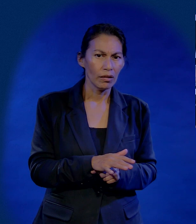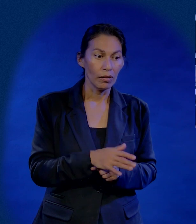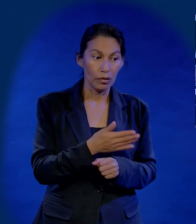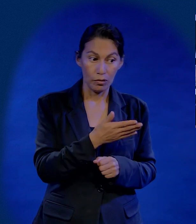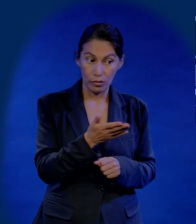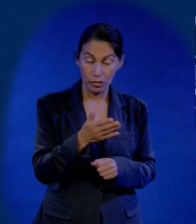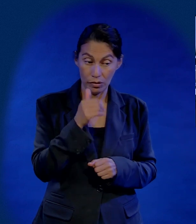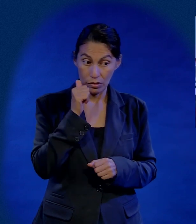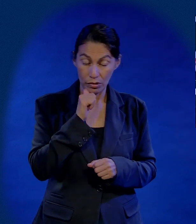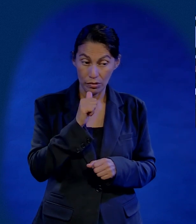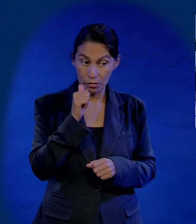¿Cuál es?